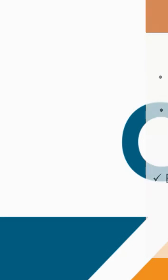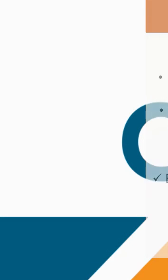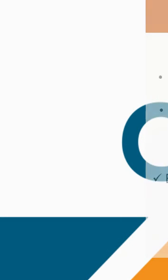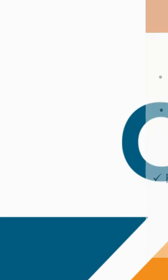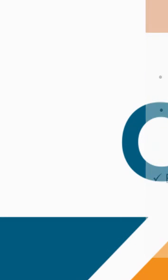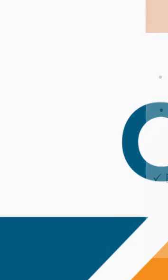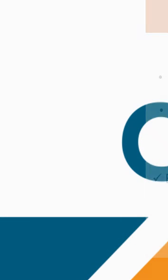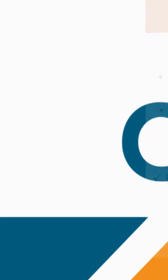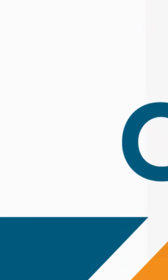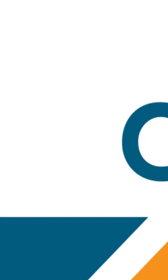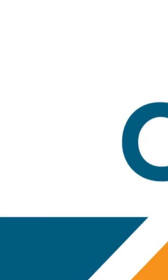mais. Tchau. Tchau.